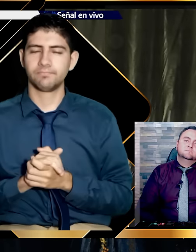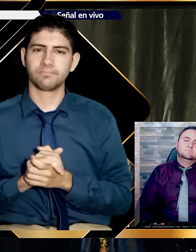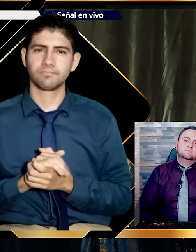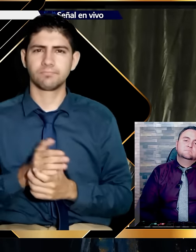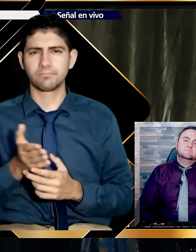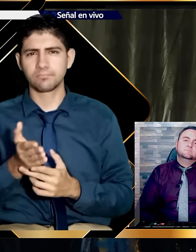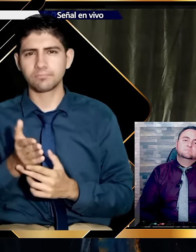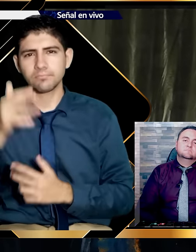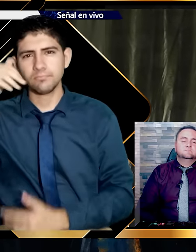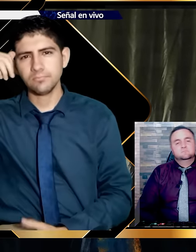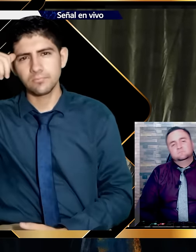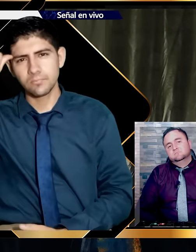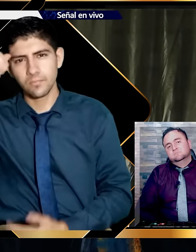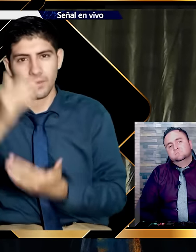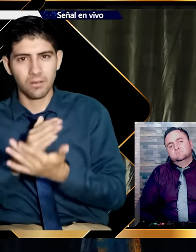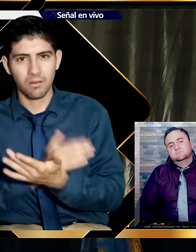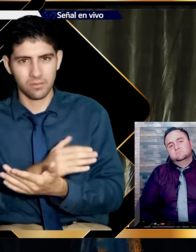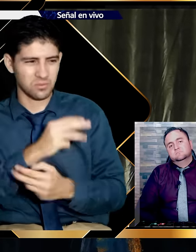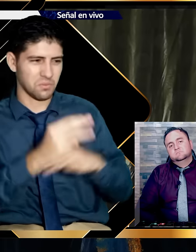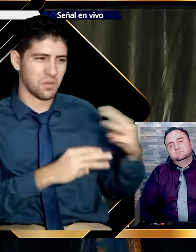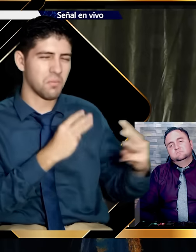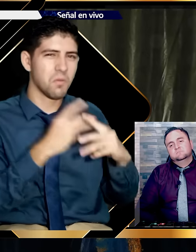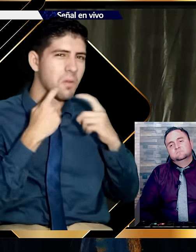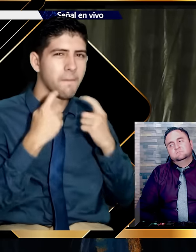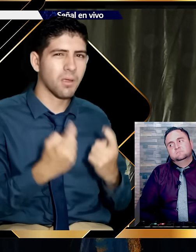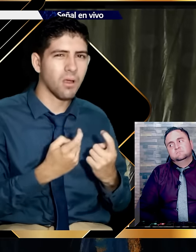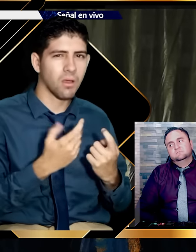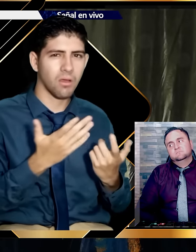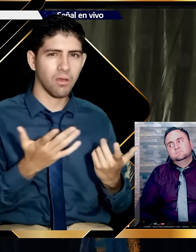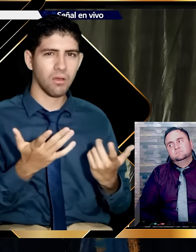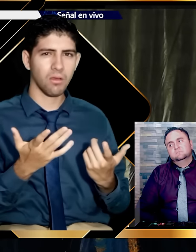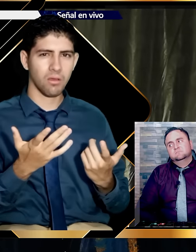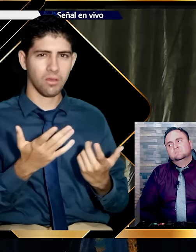¿Acaso luego no recuerdas la condición. En que fuimos encontrados.